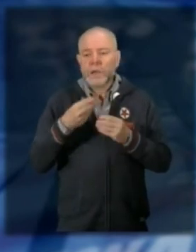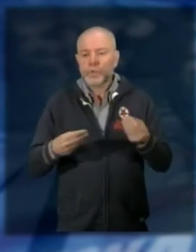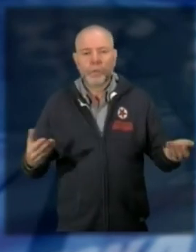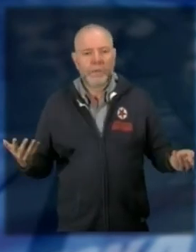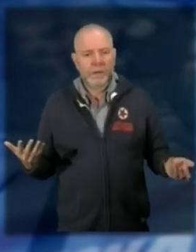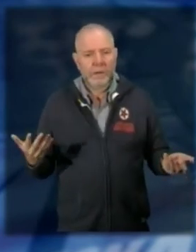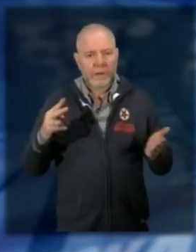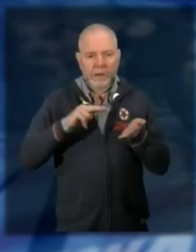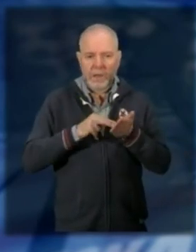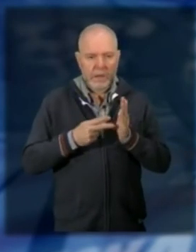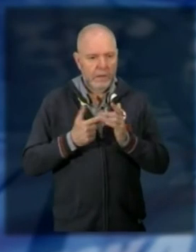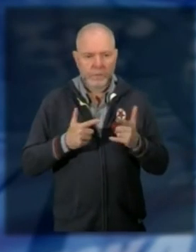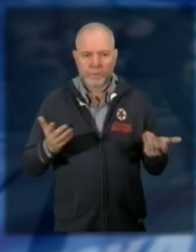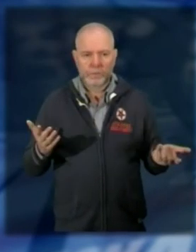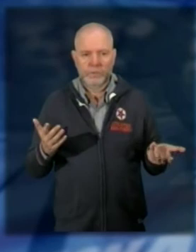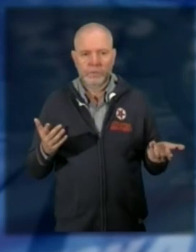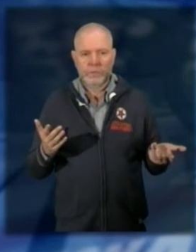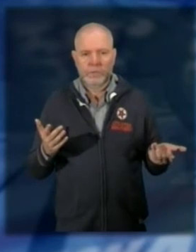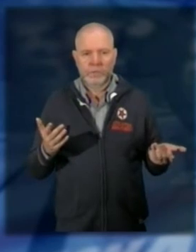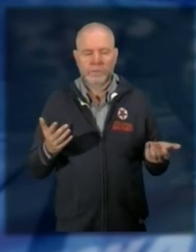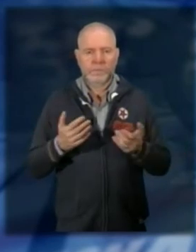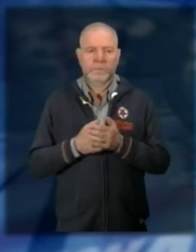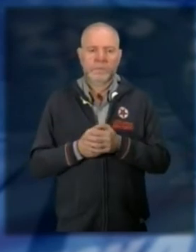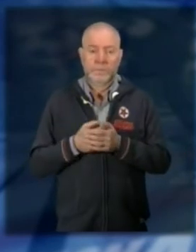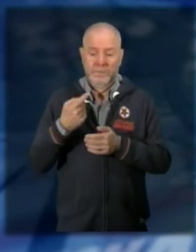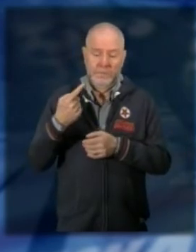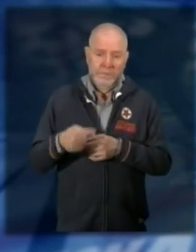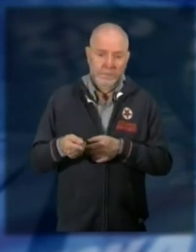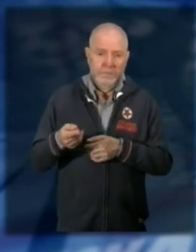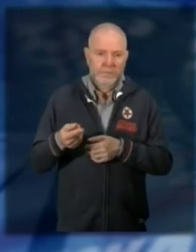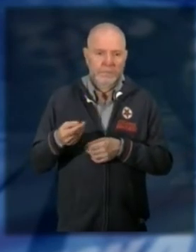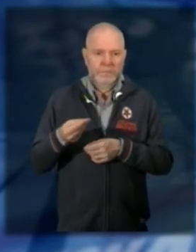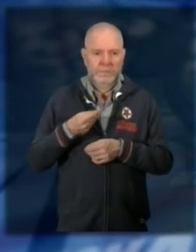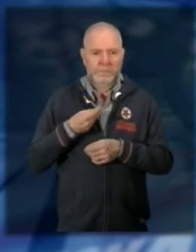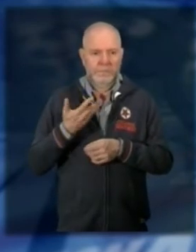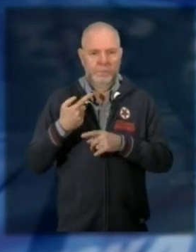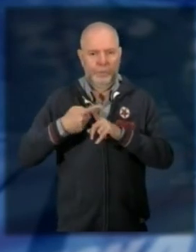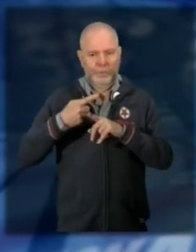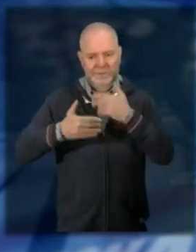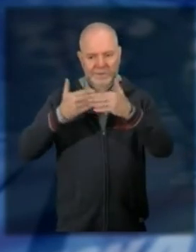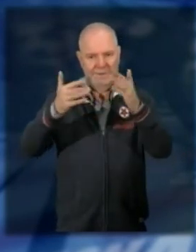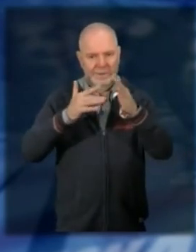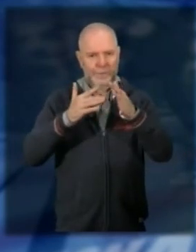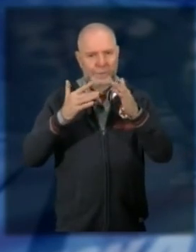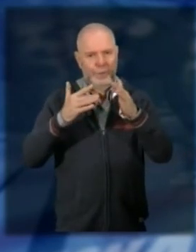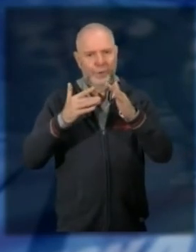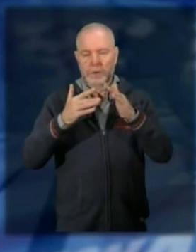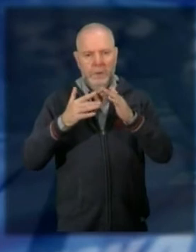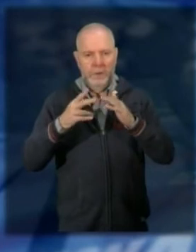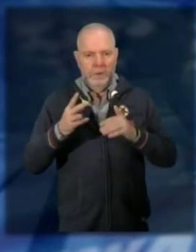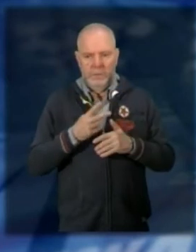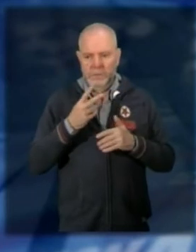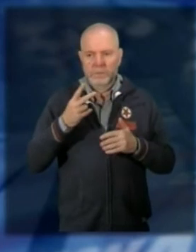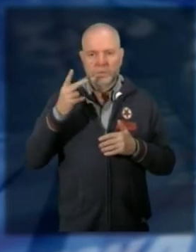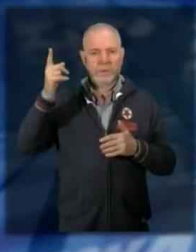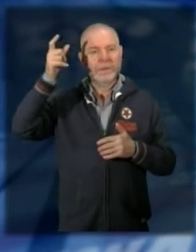strumenti tecnologici che consentano di essere al passo con i tempi allora siccome le casse